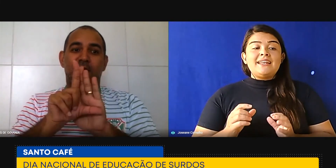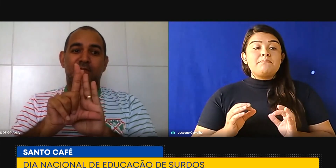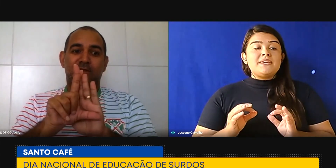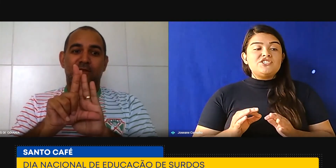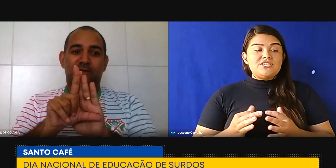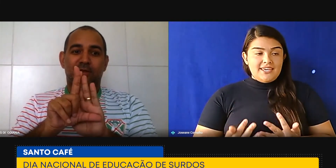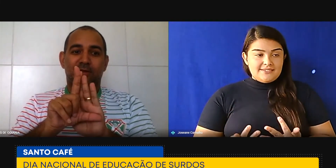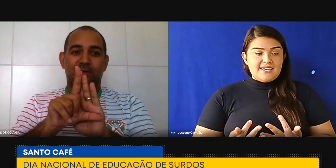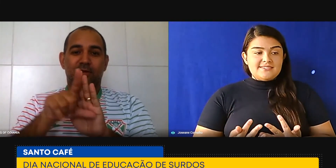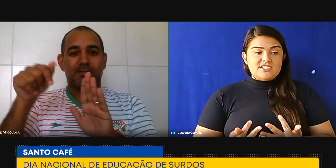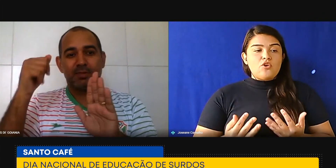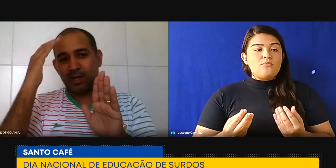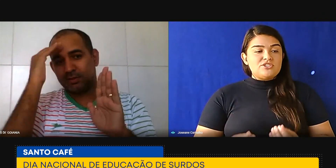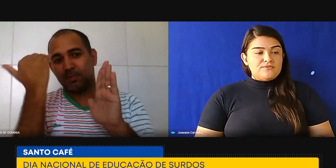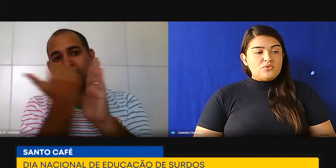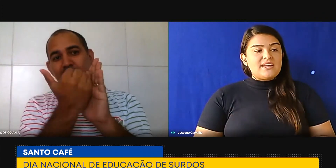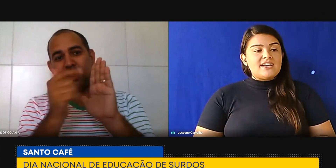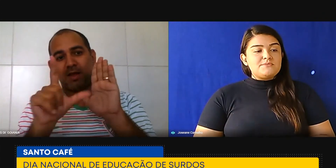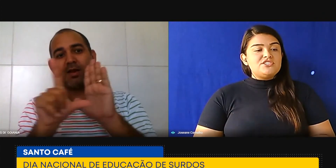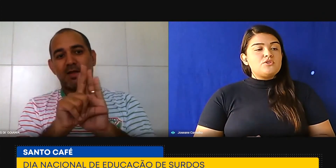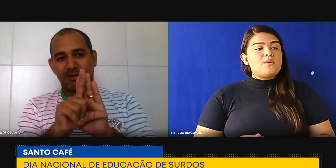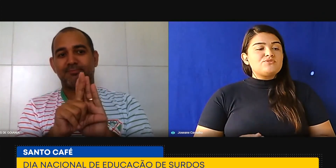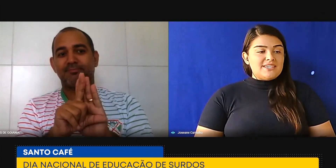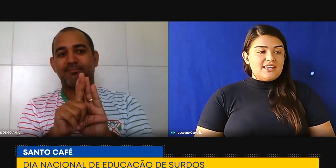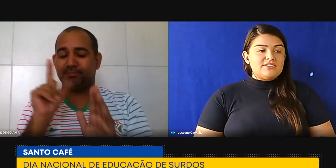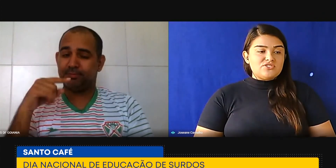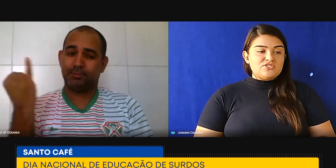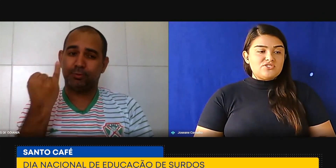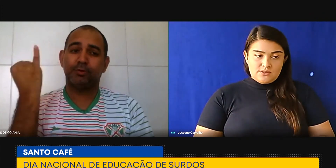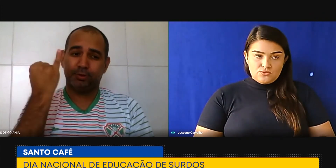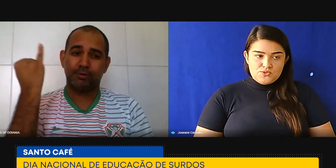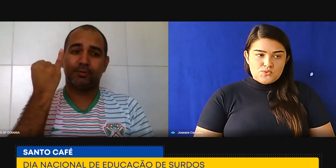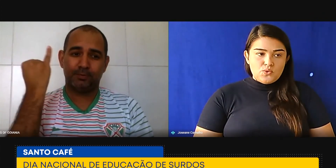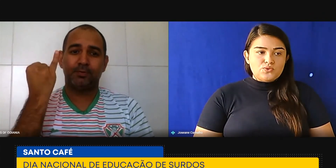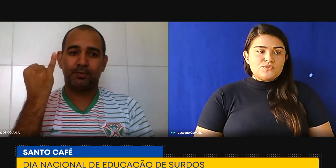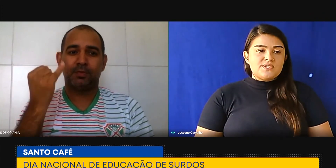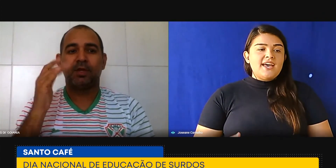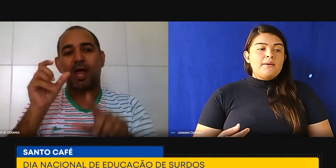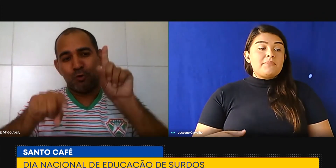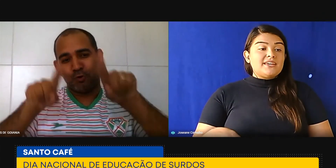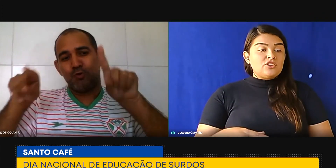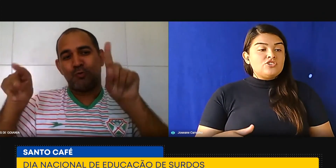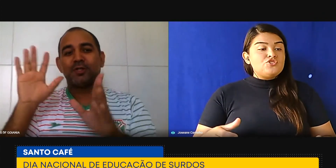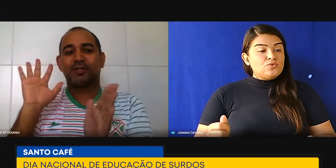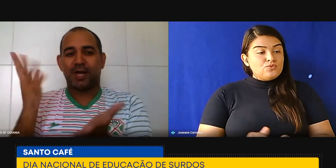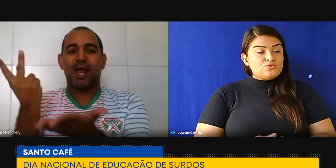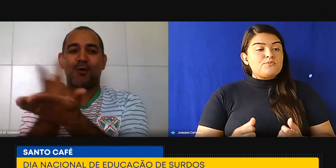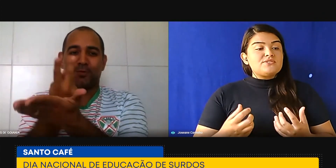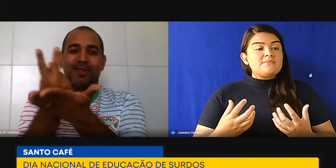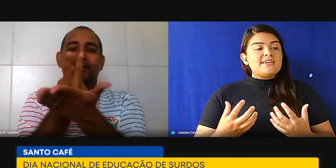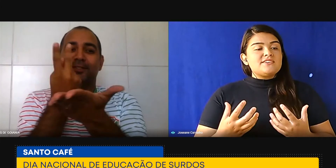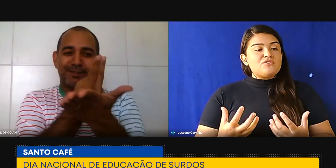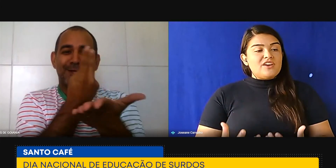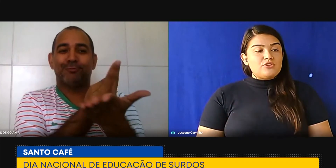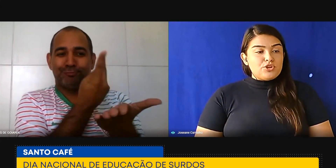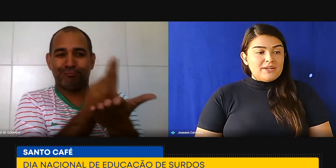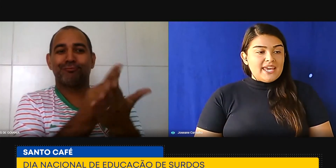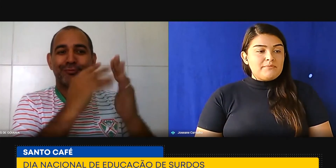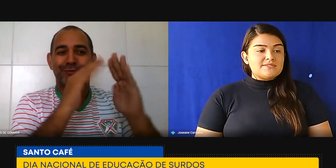é ele pedir, se existe alguma dificuldade, pedir o auxílio da Associação dos Surdos, para que nós juntos possamos resolver o problema,